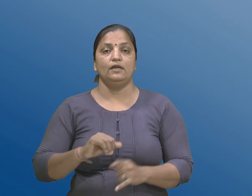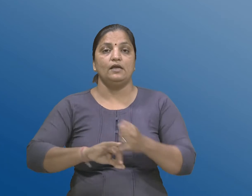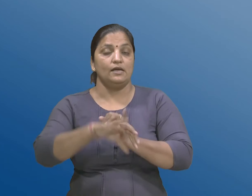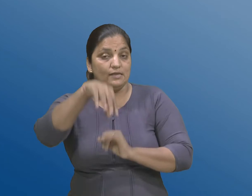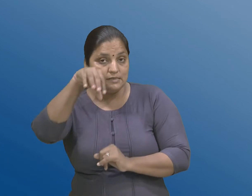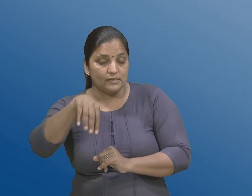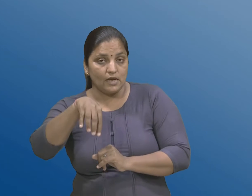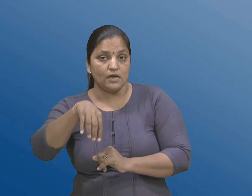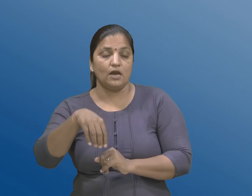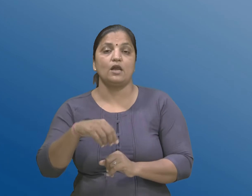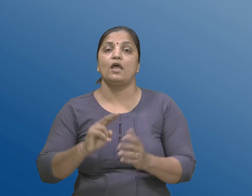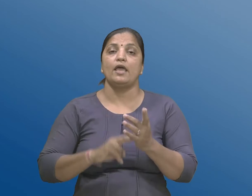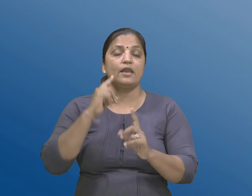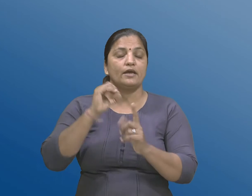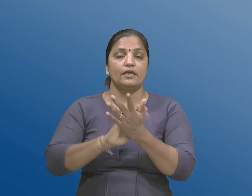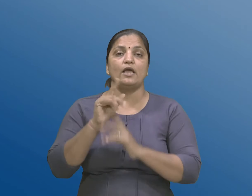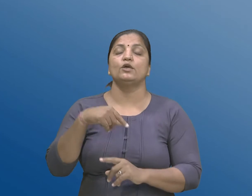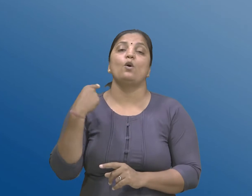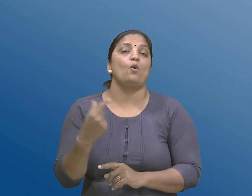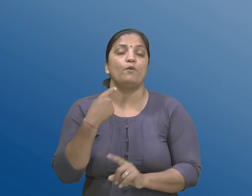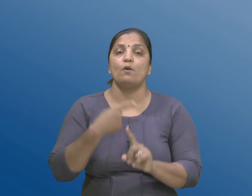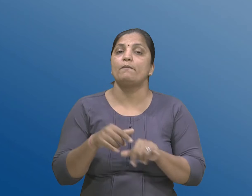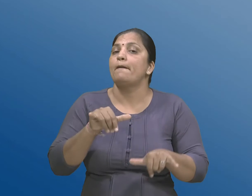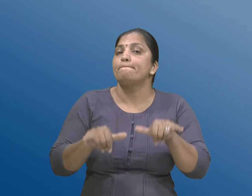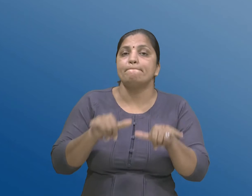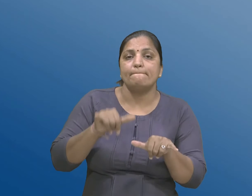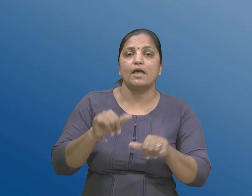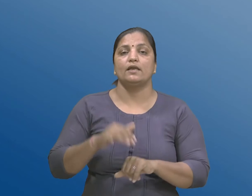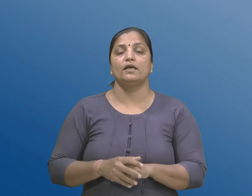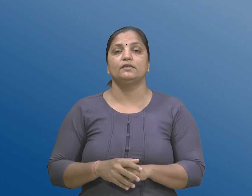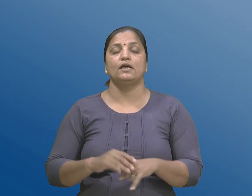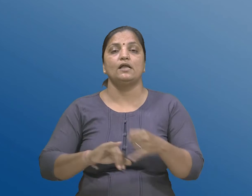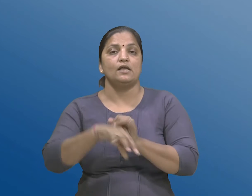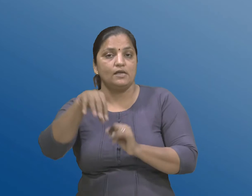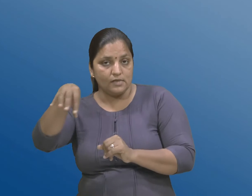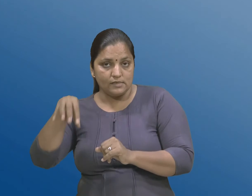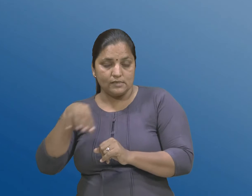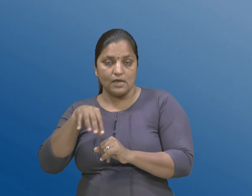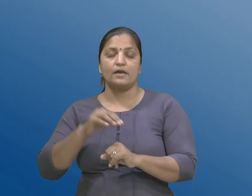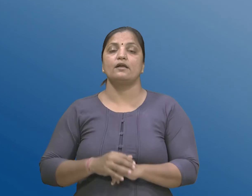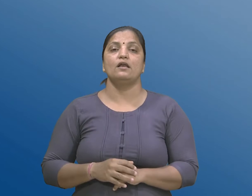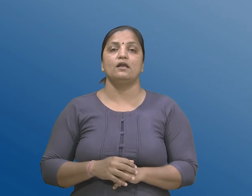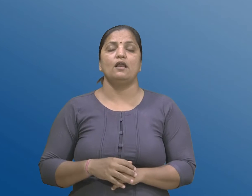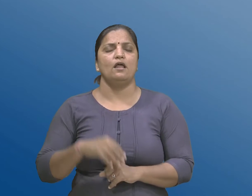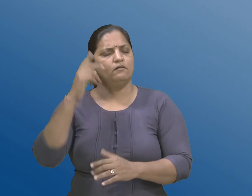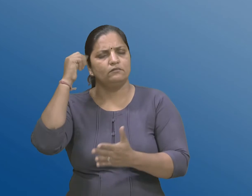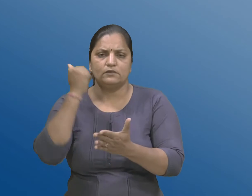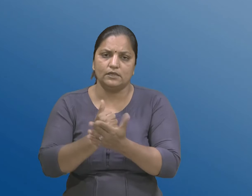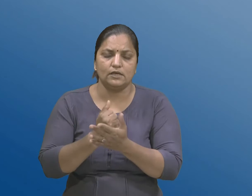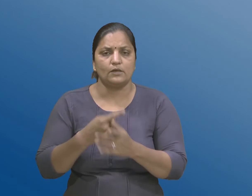उप्योग अने संचालन राज्य सरकार निर्धारित करे ते पद्धति थी